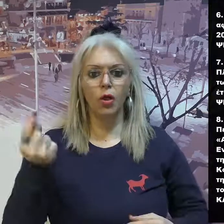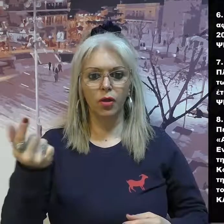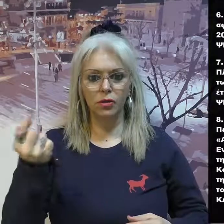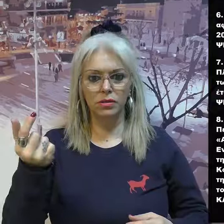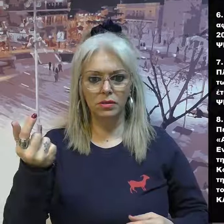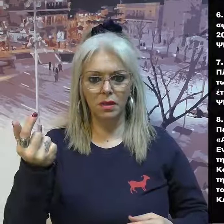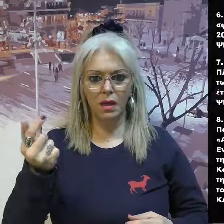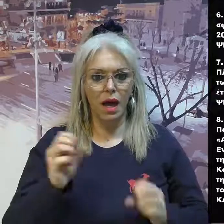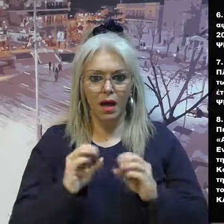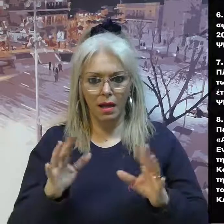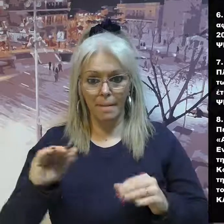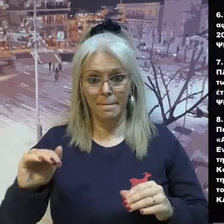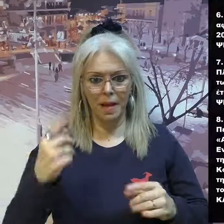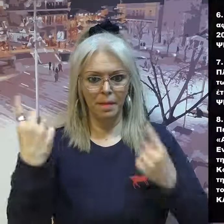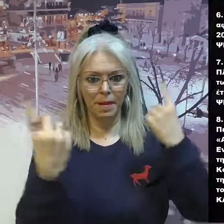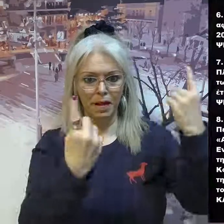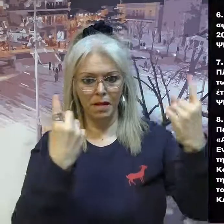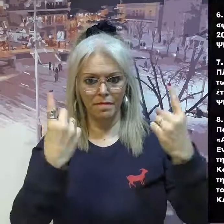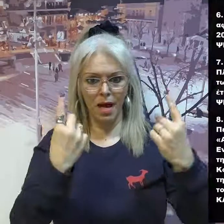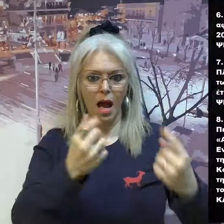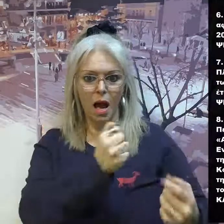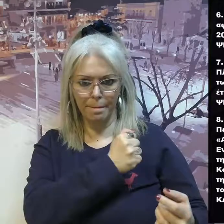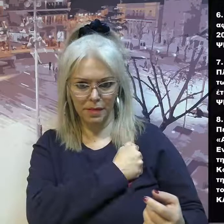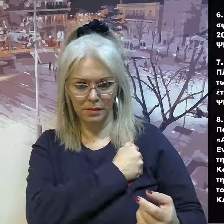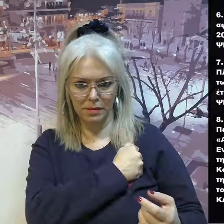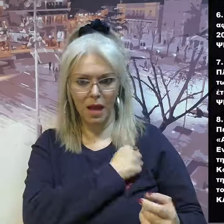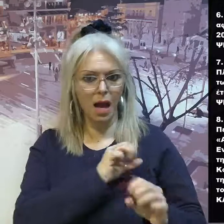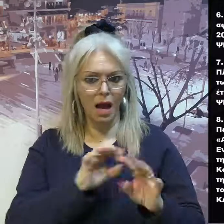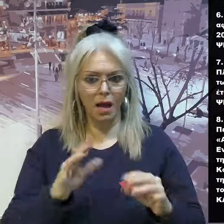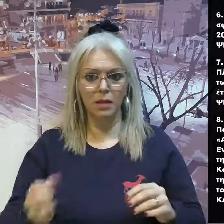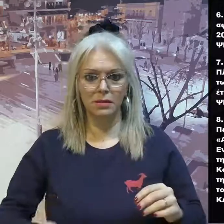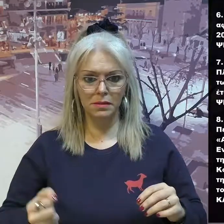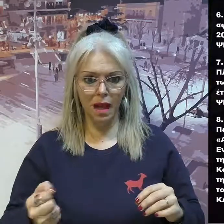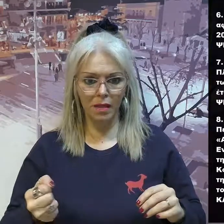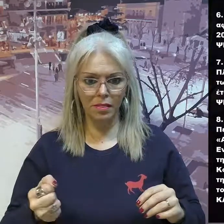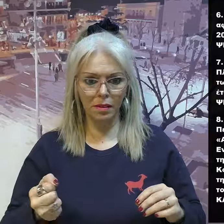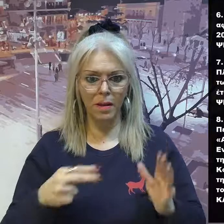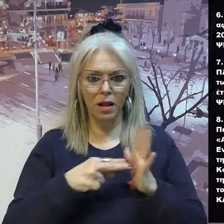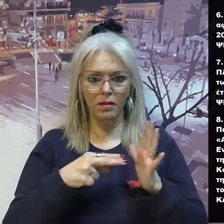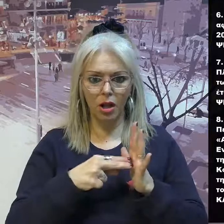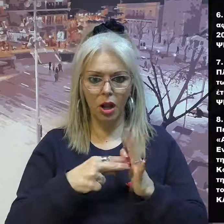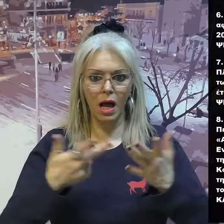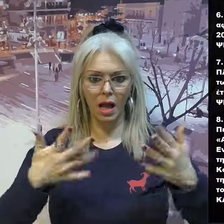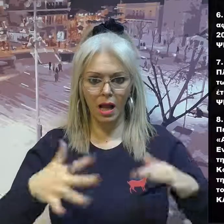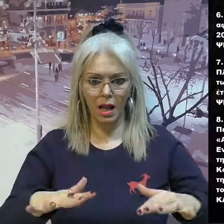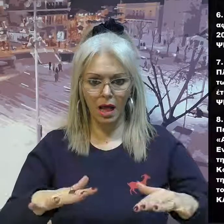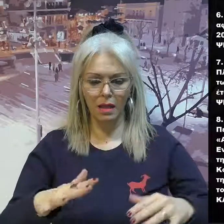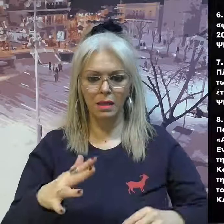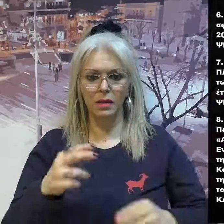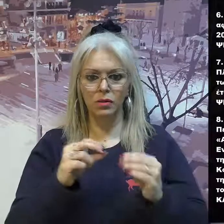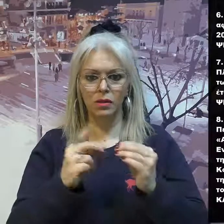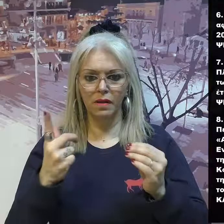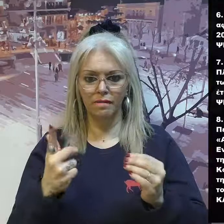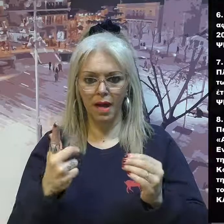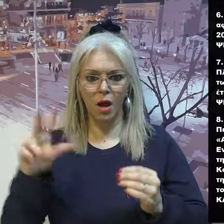8. Γνωμοδότηση για έγκριση ή μη της μελέτης περιβαλλοντικών εκπτώσεων του έργου, εωλικός σταθμός παραγωγής ηλεκτρικής